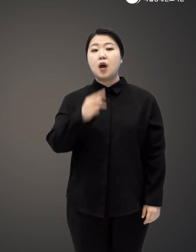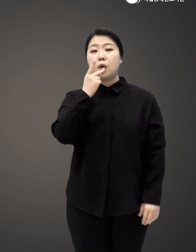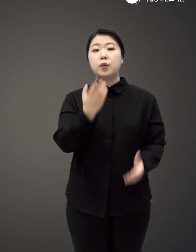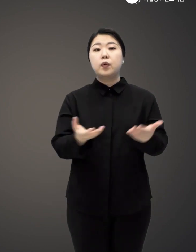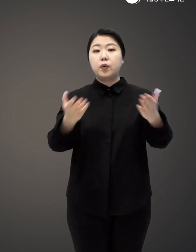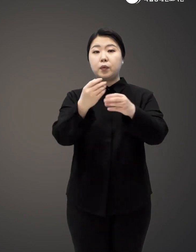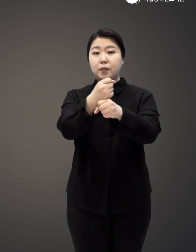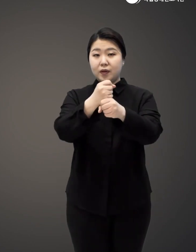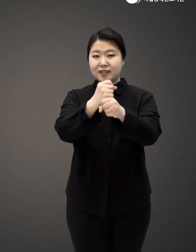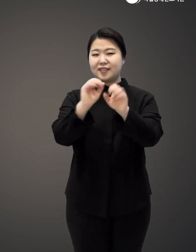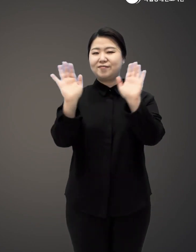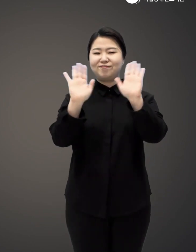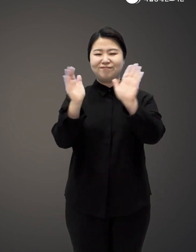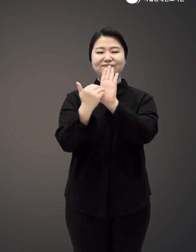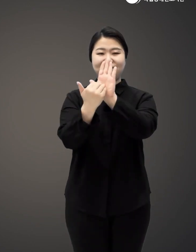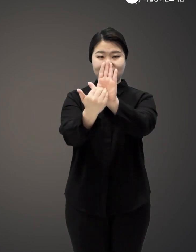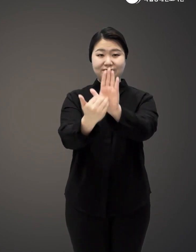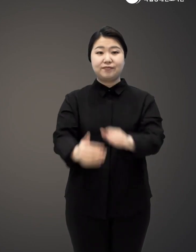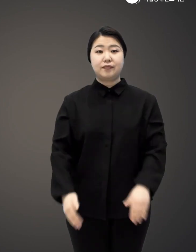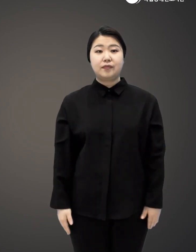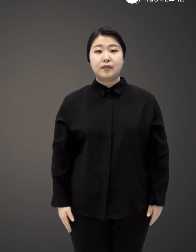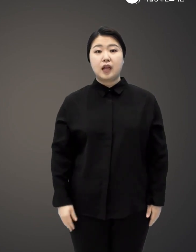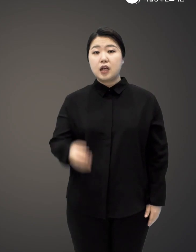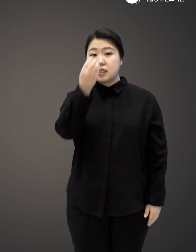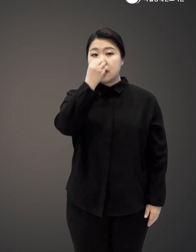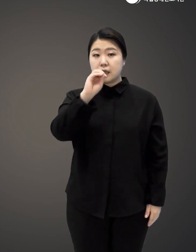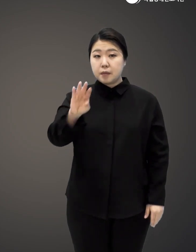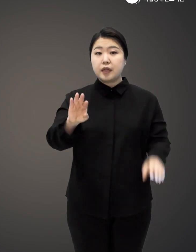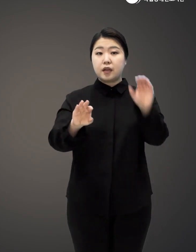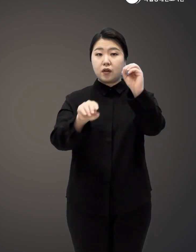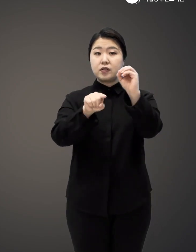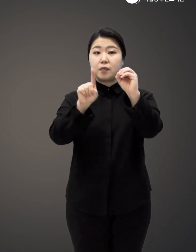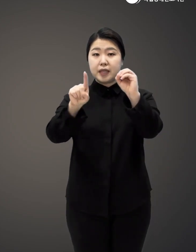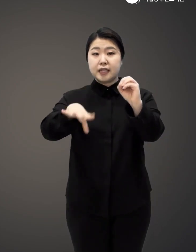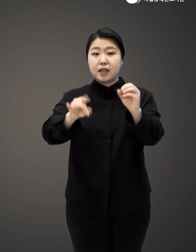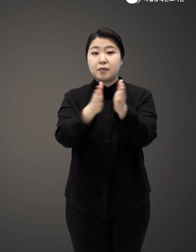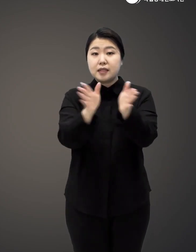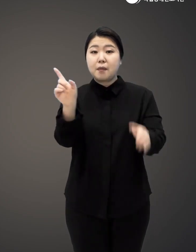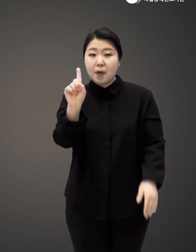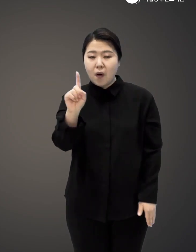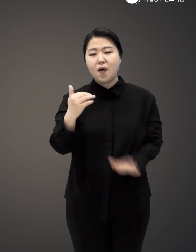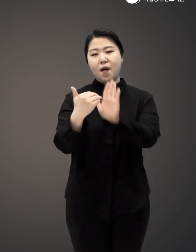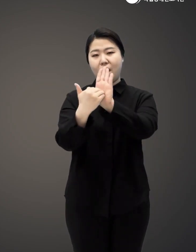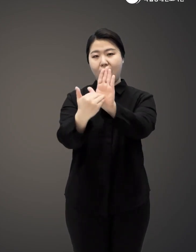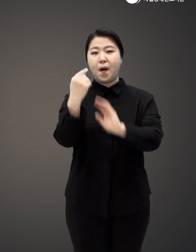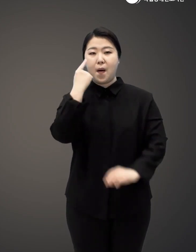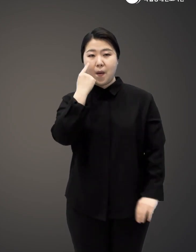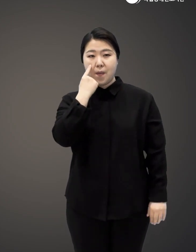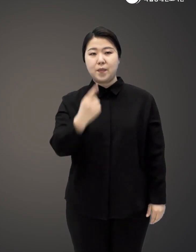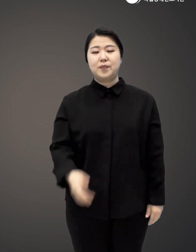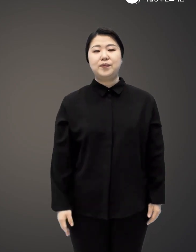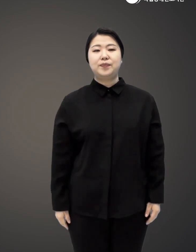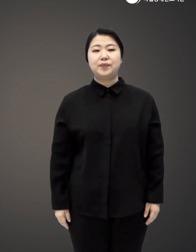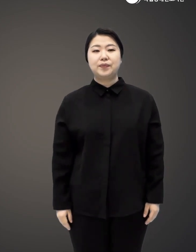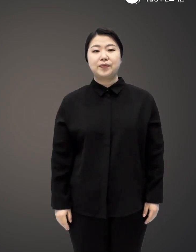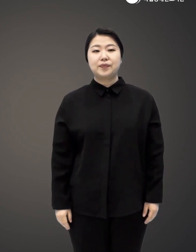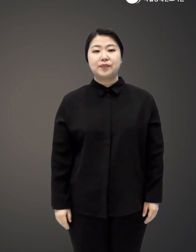비닐봉지는 안 주셔도 돼요 그럼 0.1 웨이스트의 첫걸음인 거절하기부터 시작해 볼까?